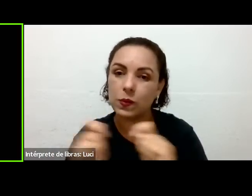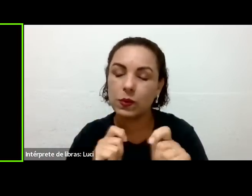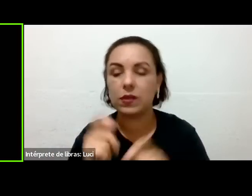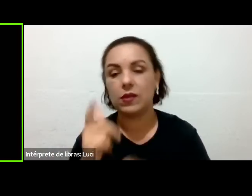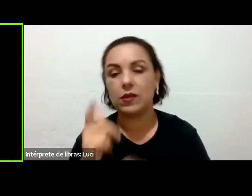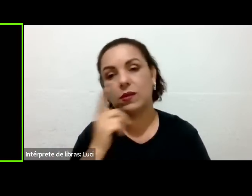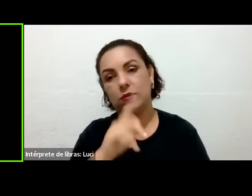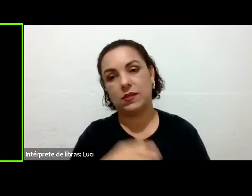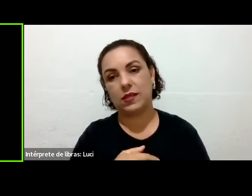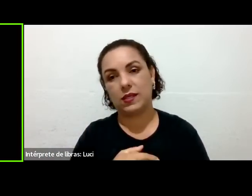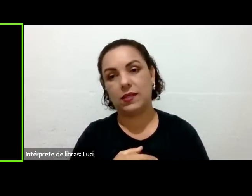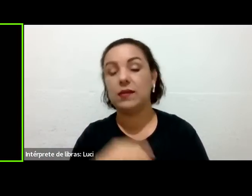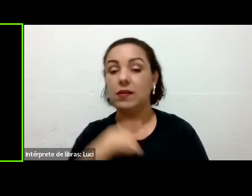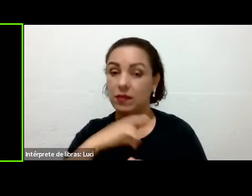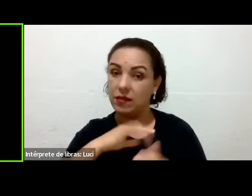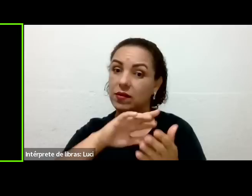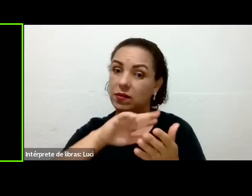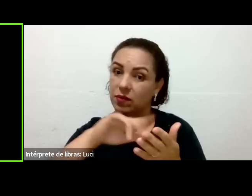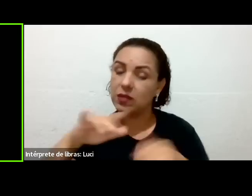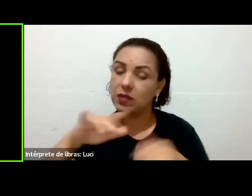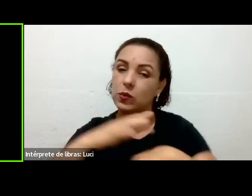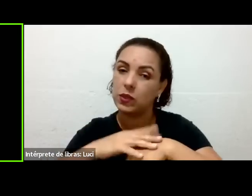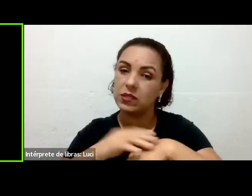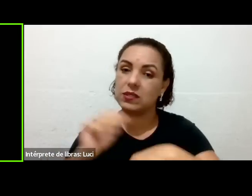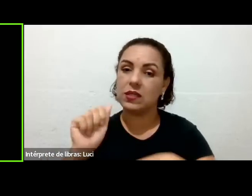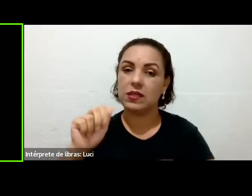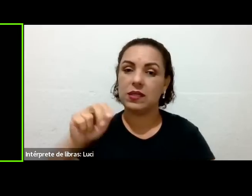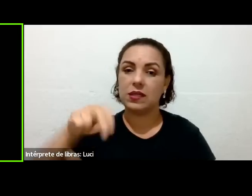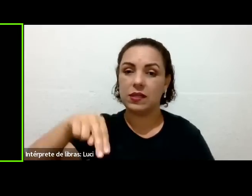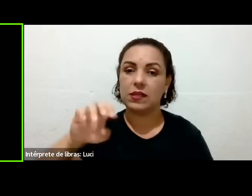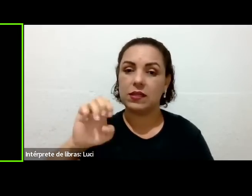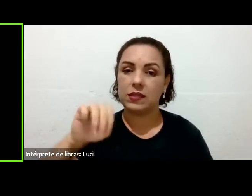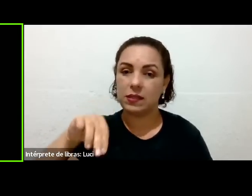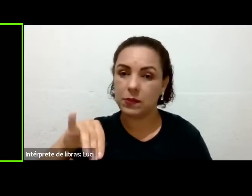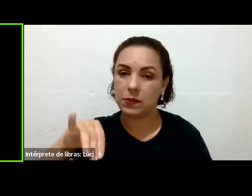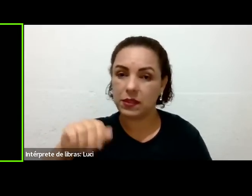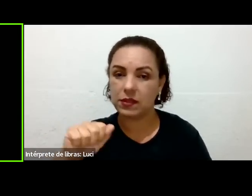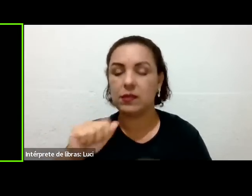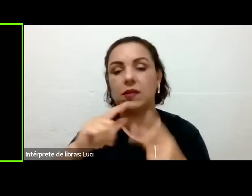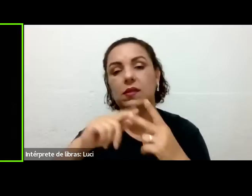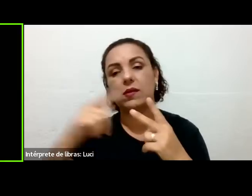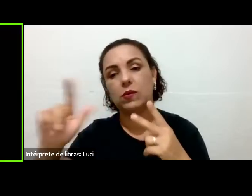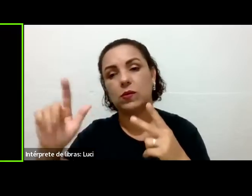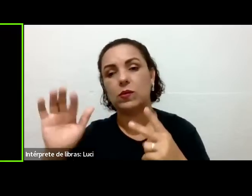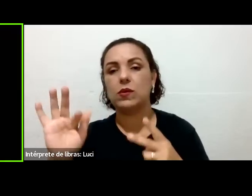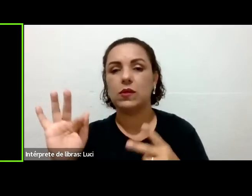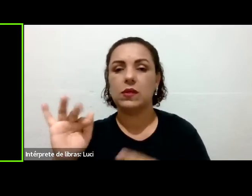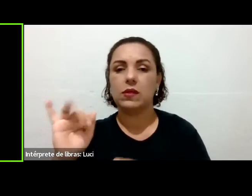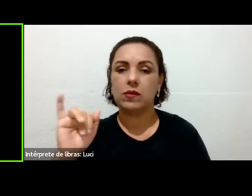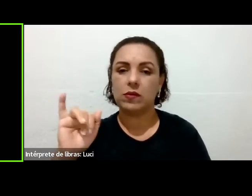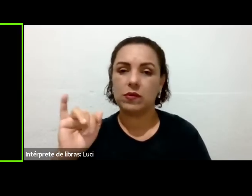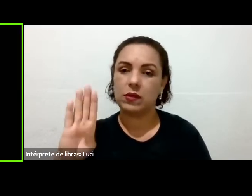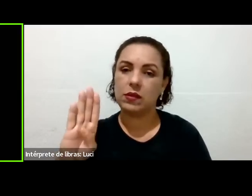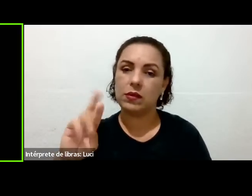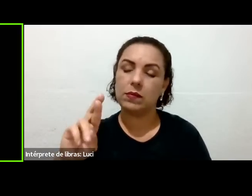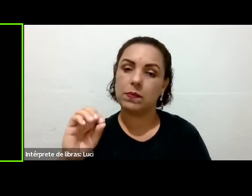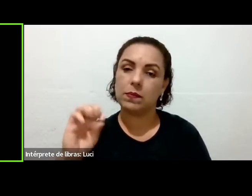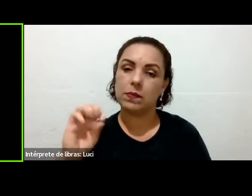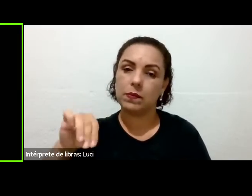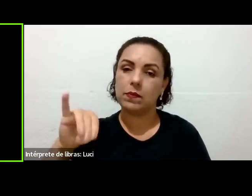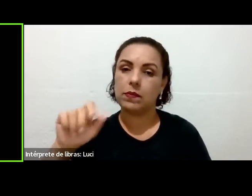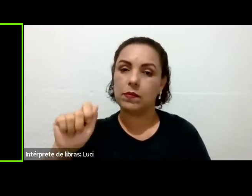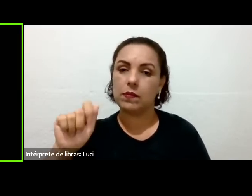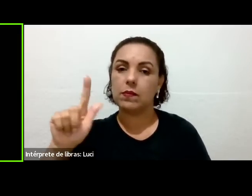com anemia, pessoas com fibromialgia, outras doenças. Por exemplo, você conhece aquele problema